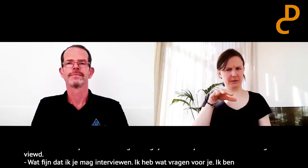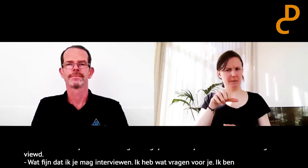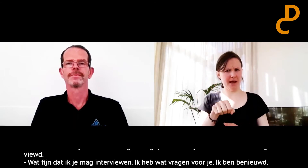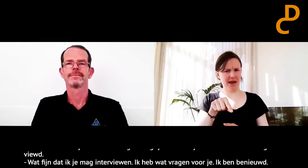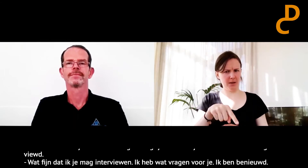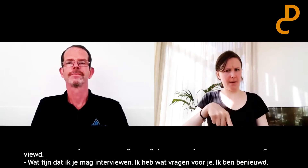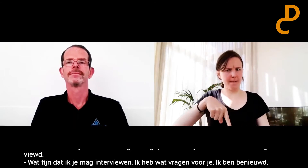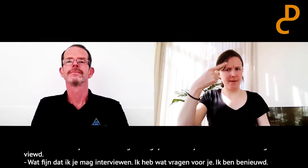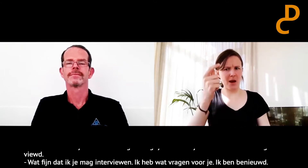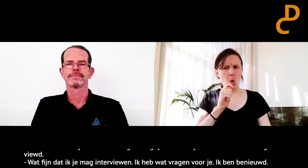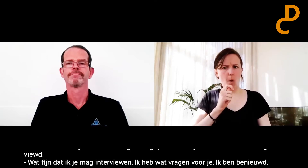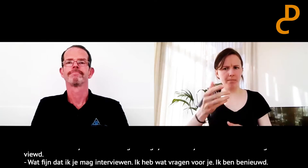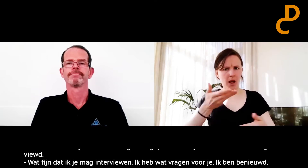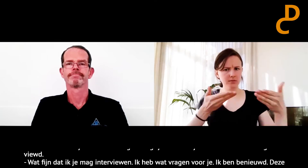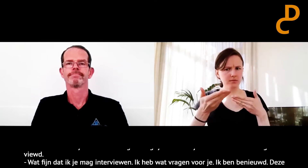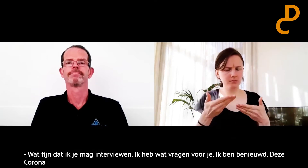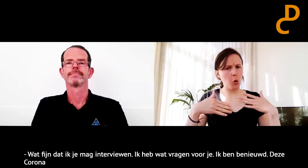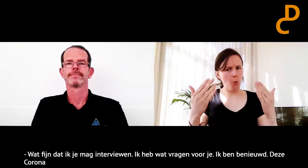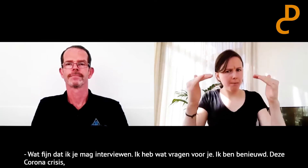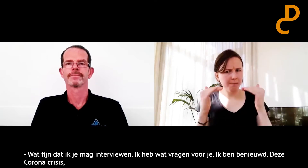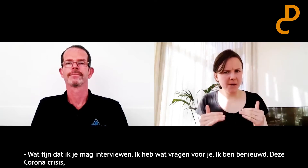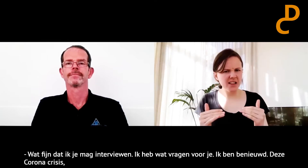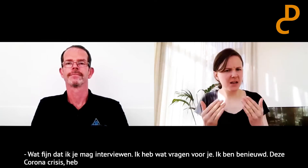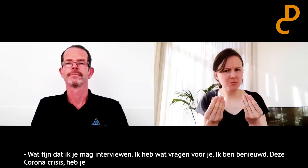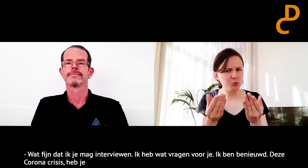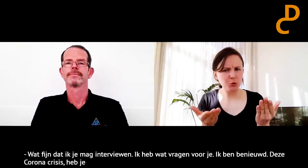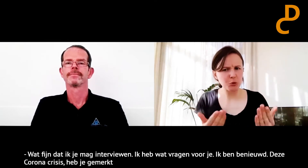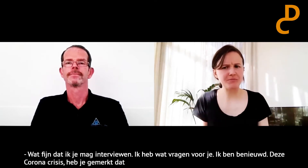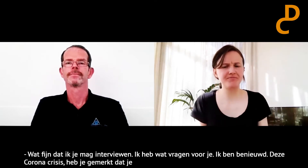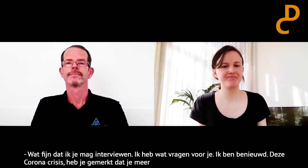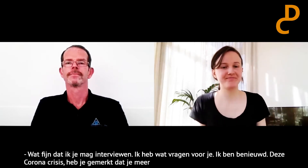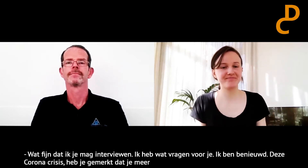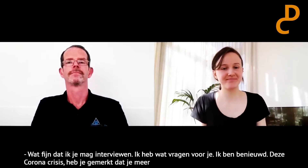Deze coronacrisis. Heb je nou gemerkt dat je meer opdrachten krijgt? Of juist minder? Hoe gaat het?